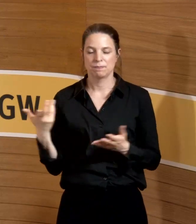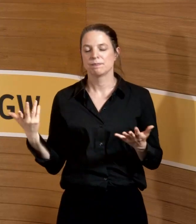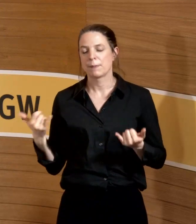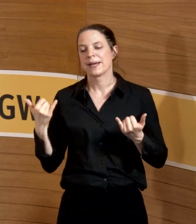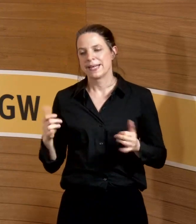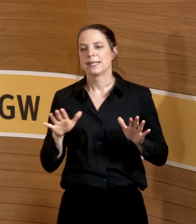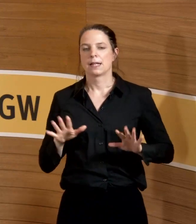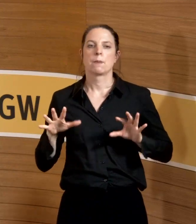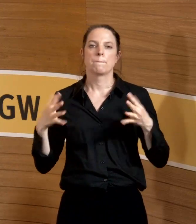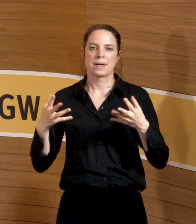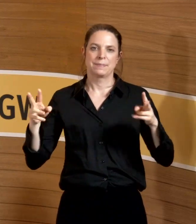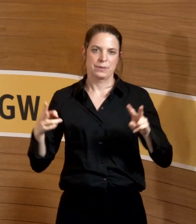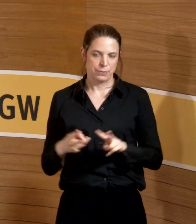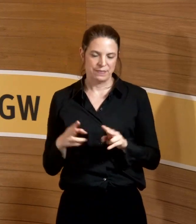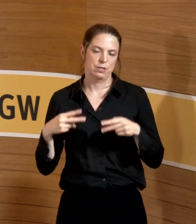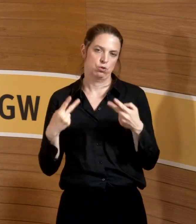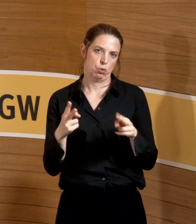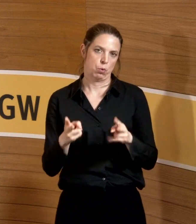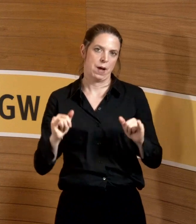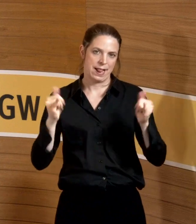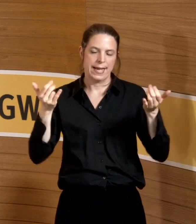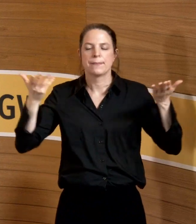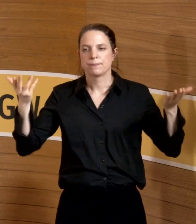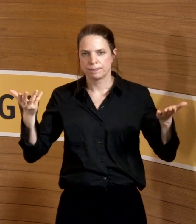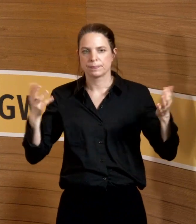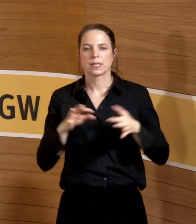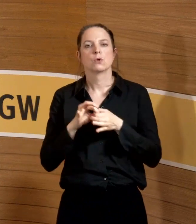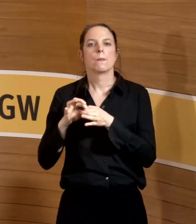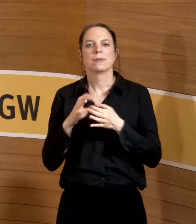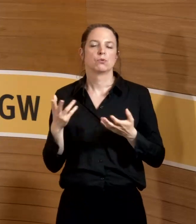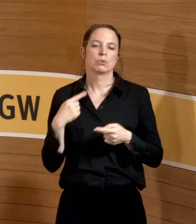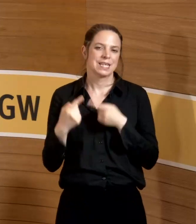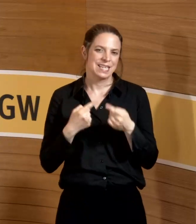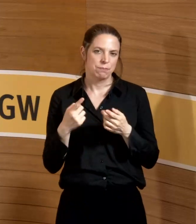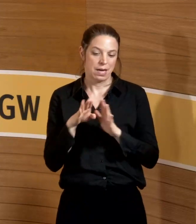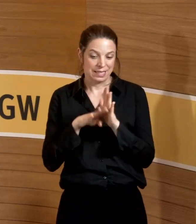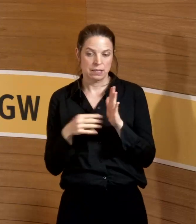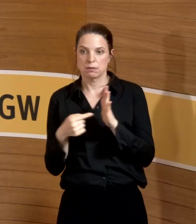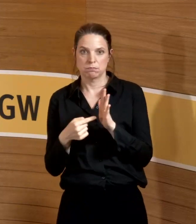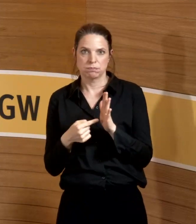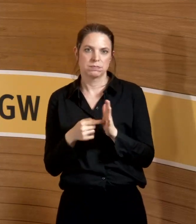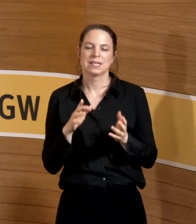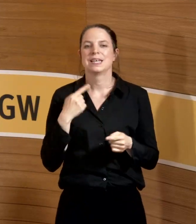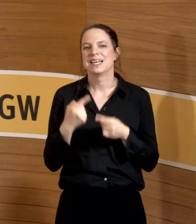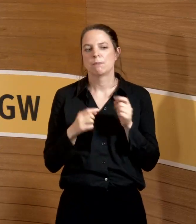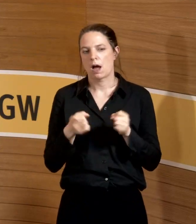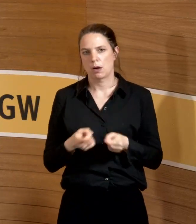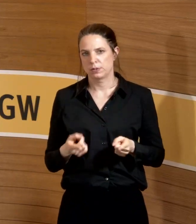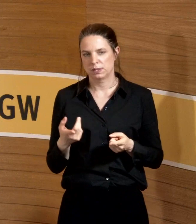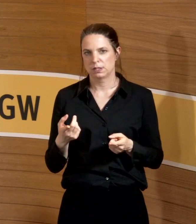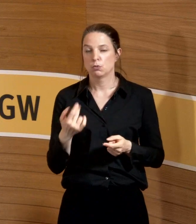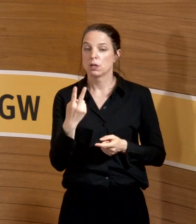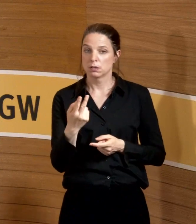Normalität angekommen. Also Bezugs funktioniert nicht immer. Man kann ja auch nicht das Runterbrechen im Einzelfall jetzt fragen. Okay, du hast drei